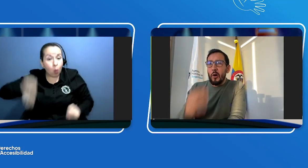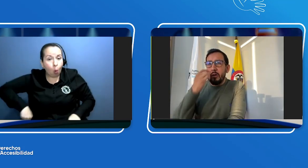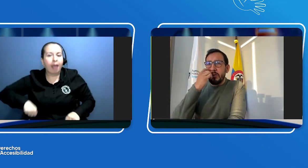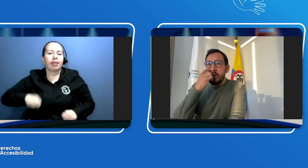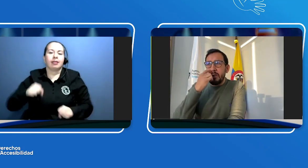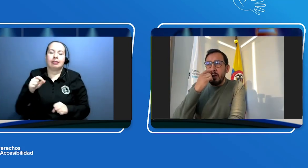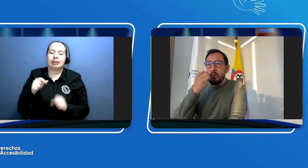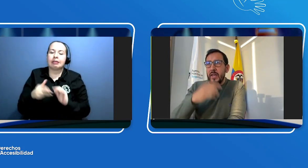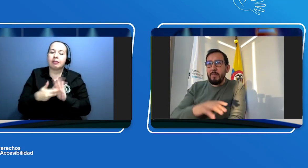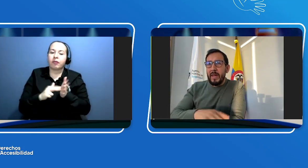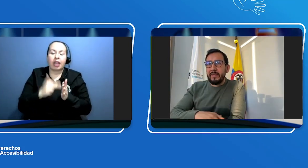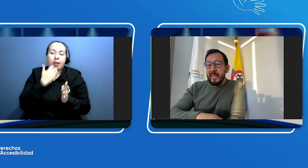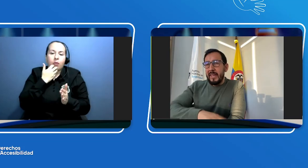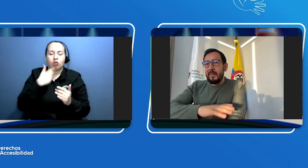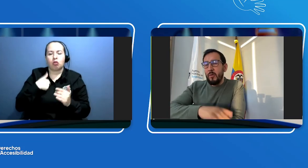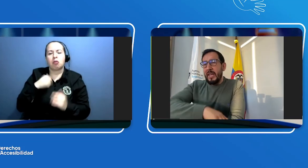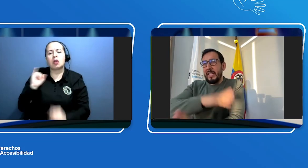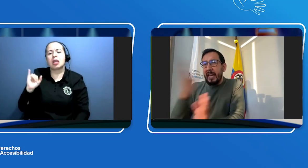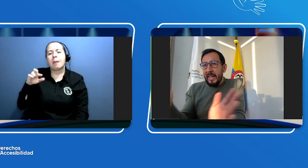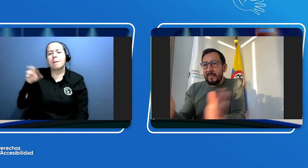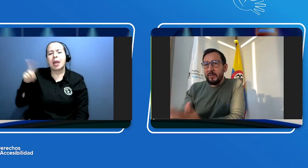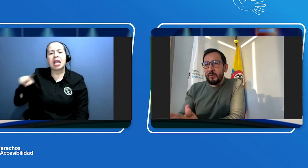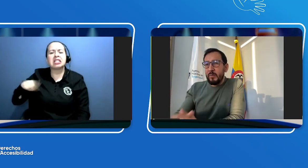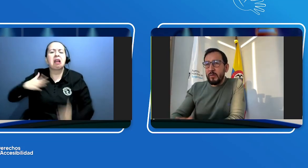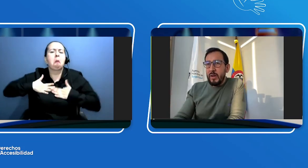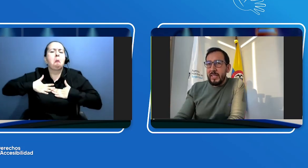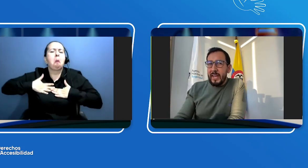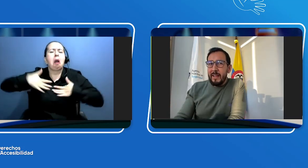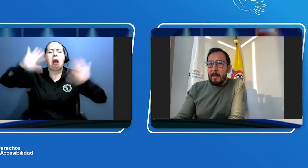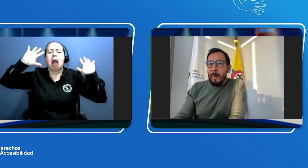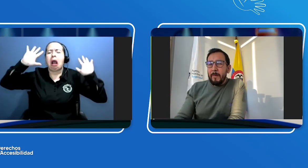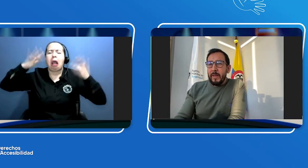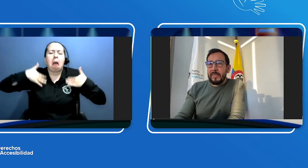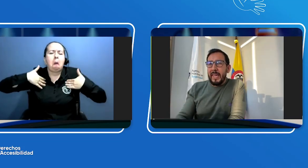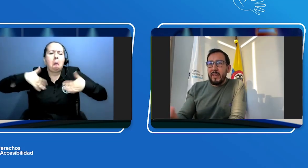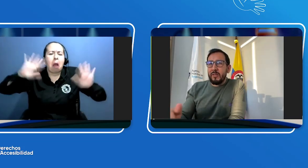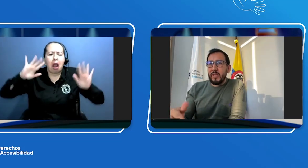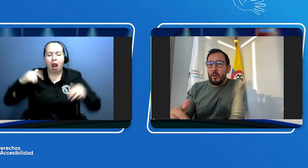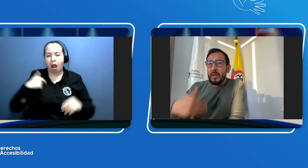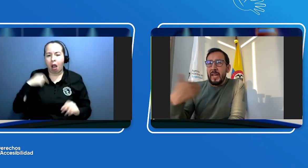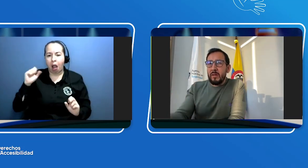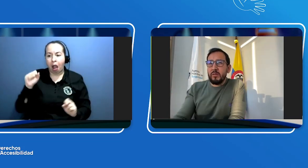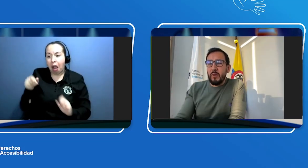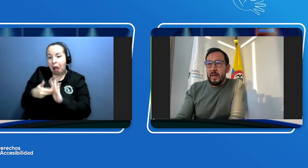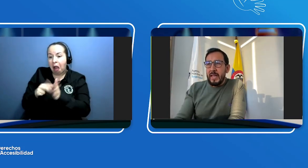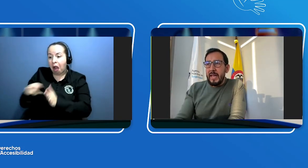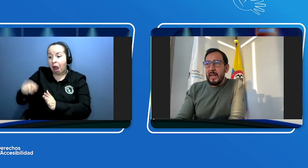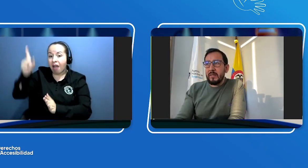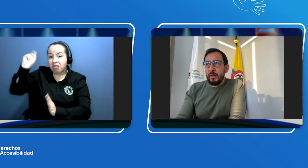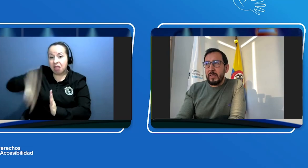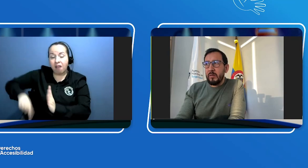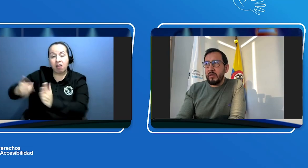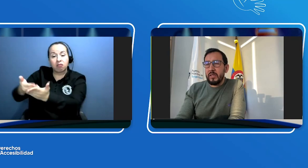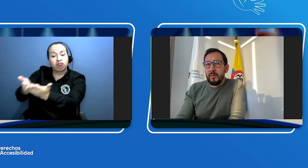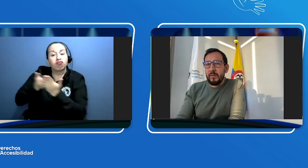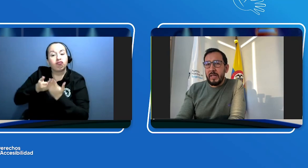si yo tengo una IPS cualquiera suponemos cualquiera es que ellos están obligados y me van a dar el respectivo certificado de